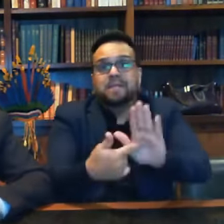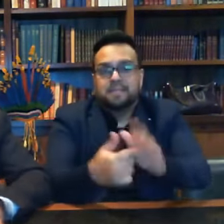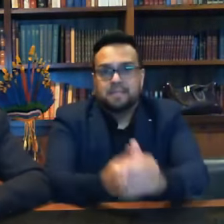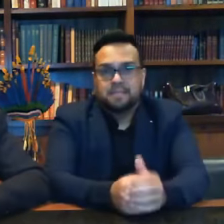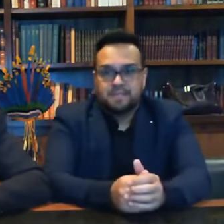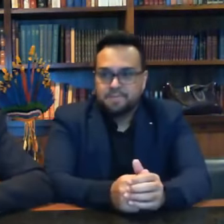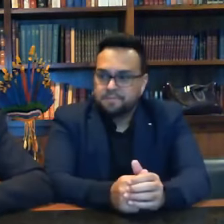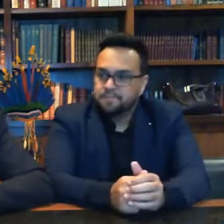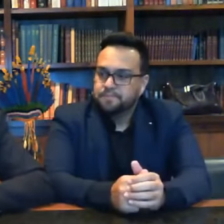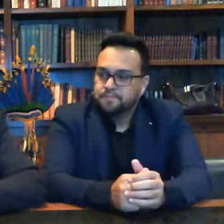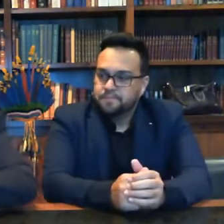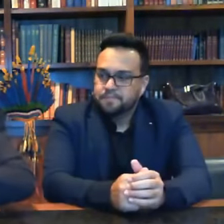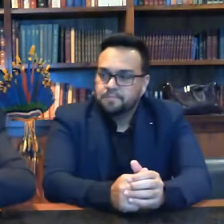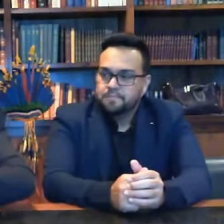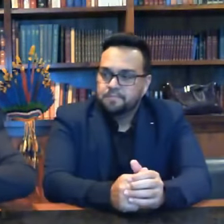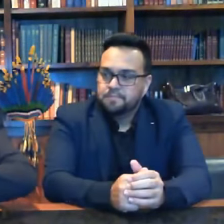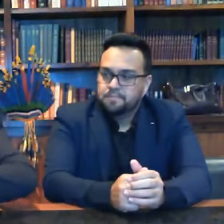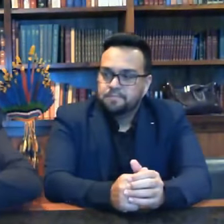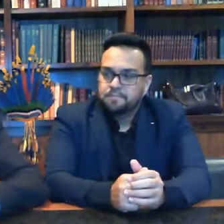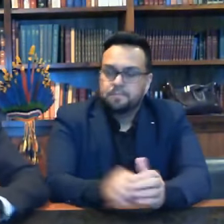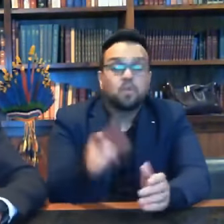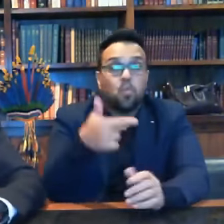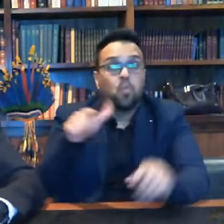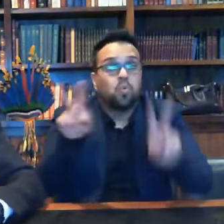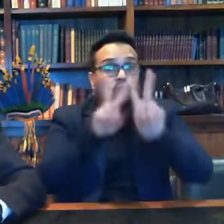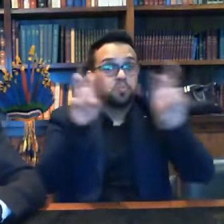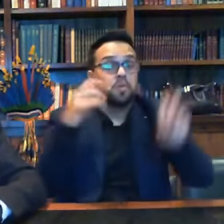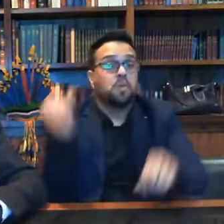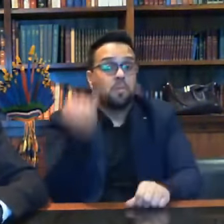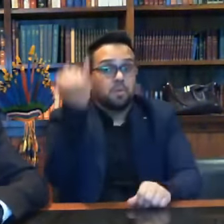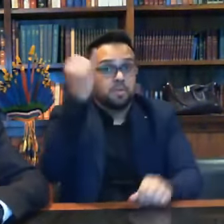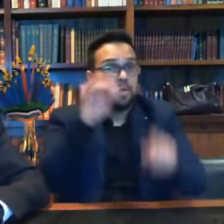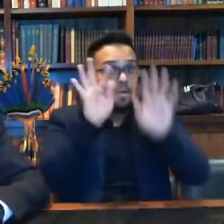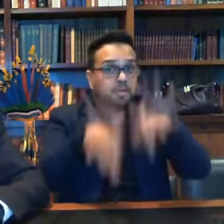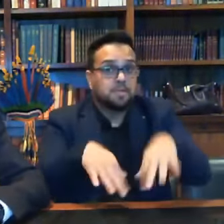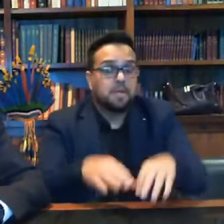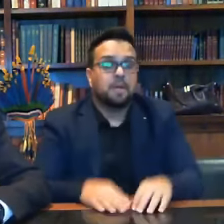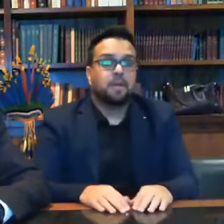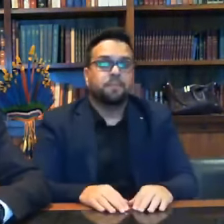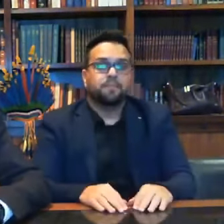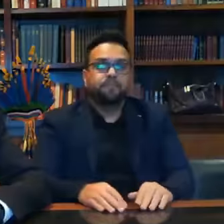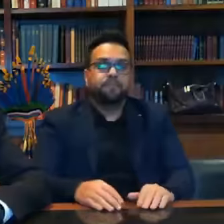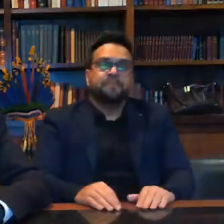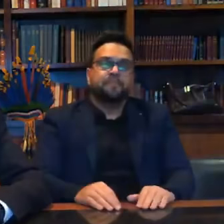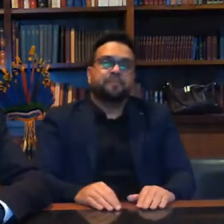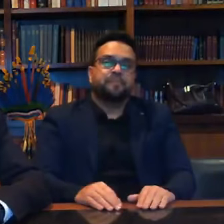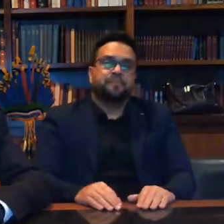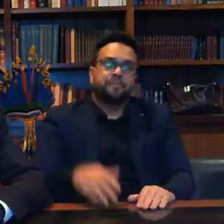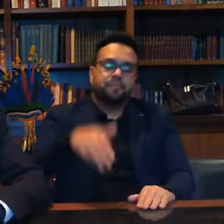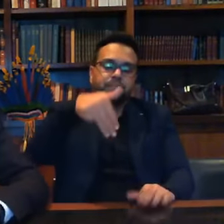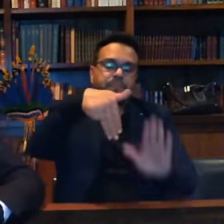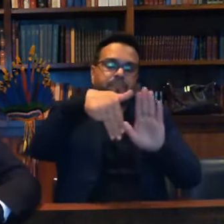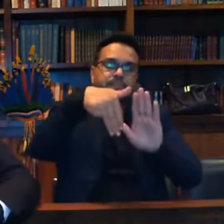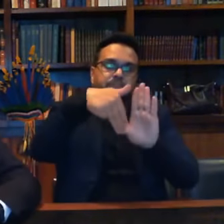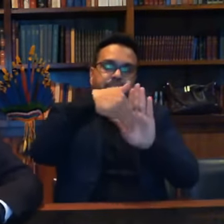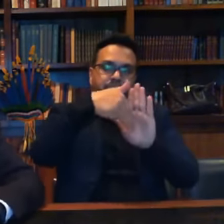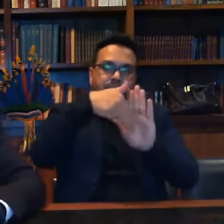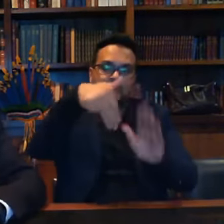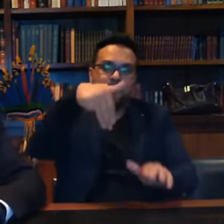Camando, um outro assunto importante aqui para encerrar aqui. Medida provisória nossa, assinada essa semana,